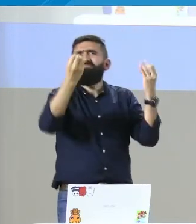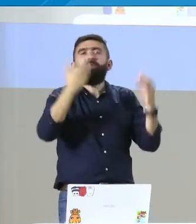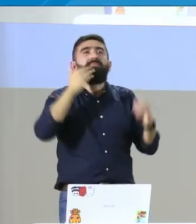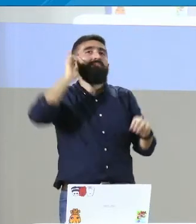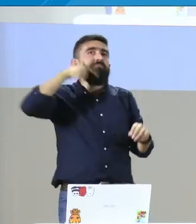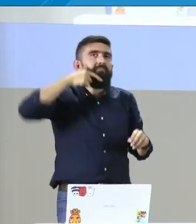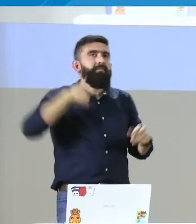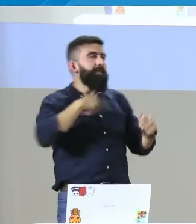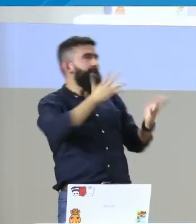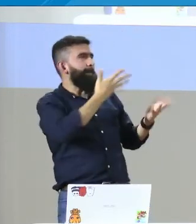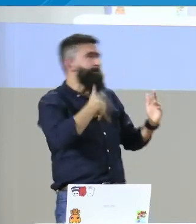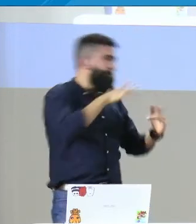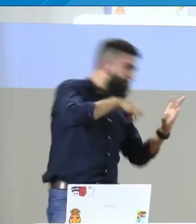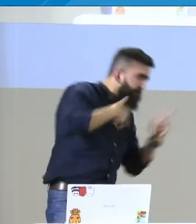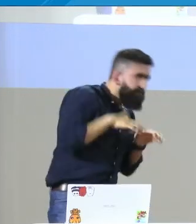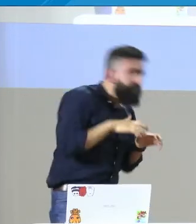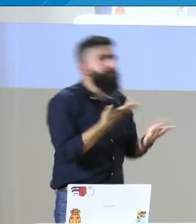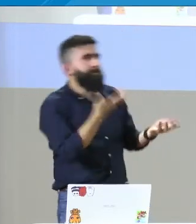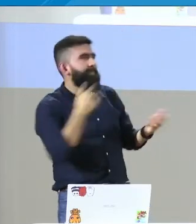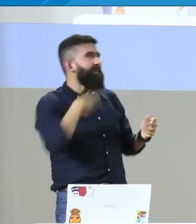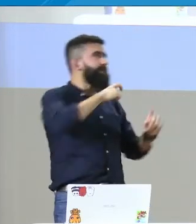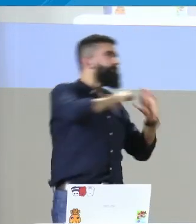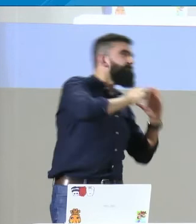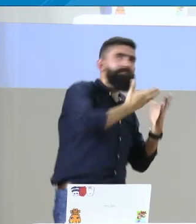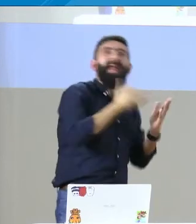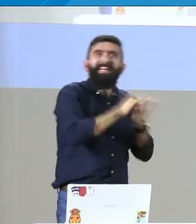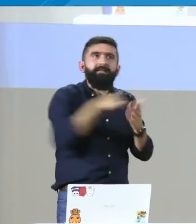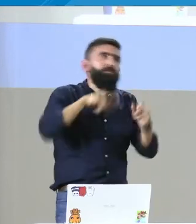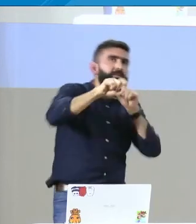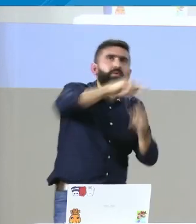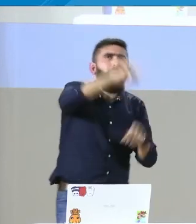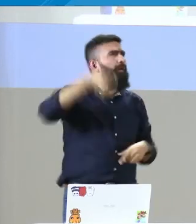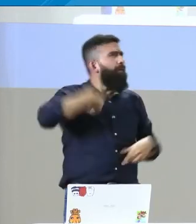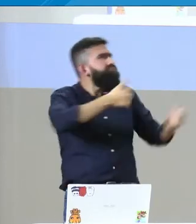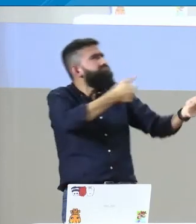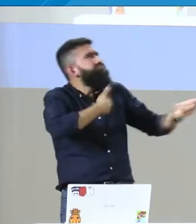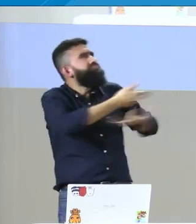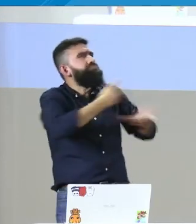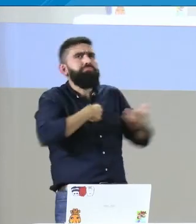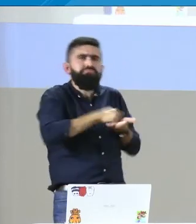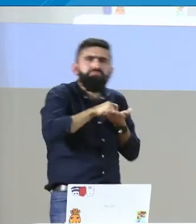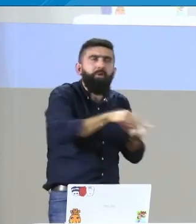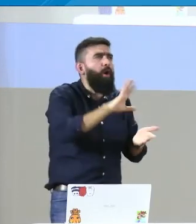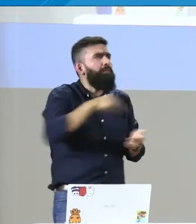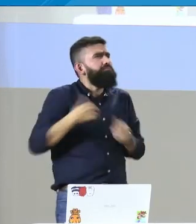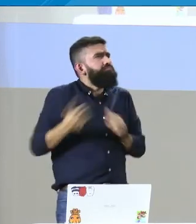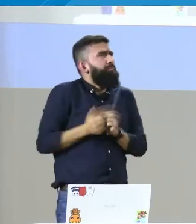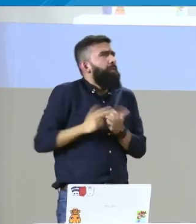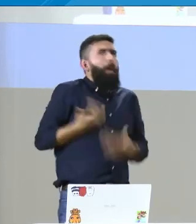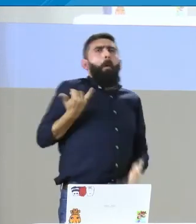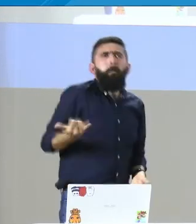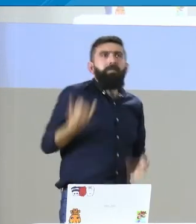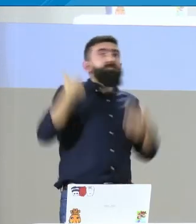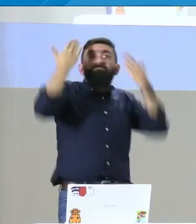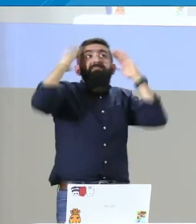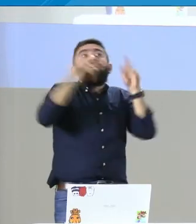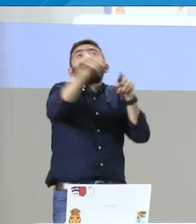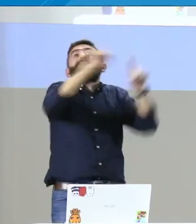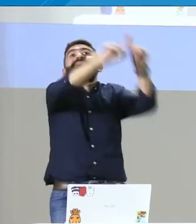acceden a una entidad, por ejemplo, de manera virtual, a través de las páginas web, algunas personas dicen, no, yo me puedo